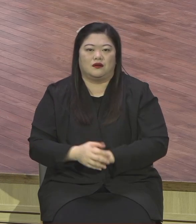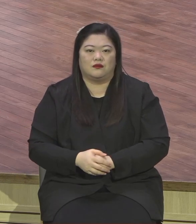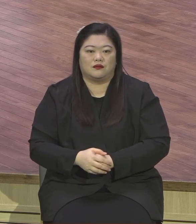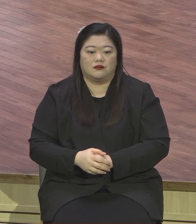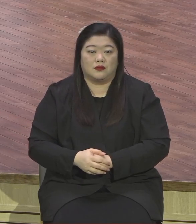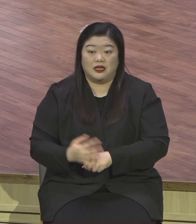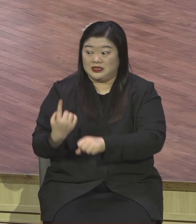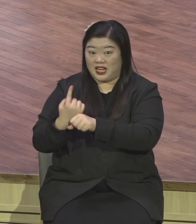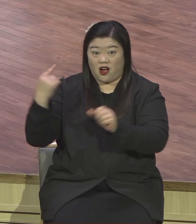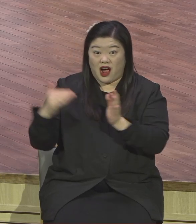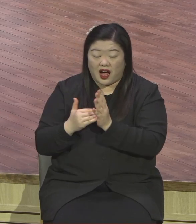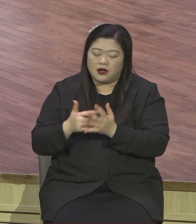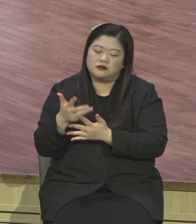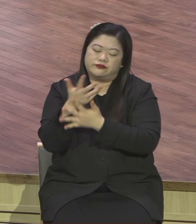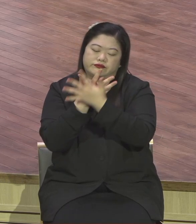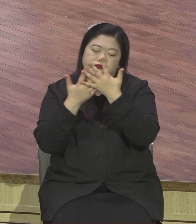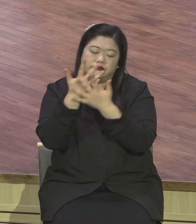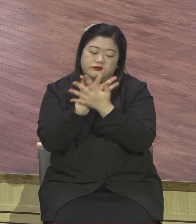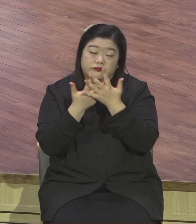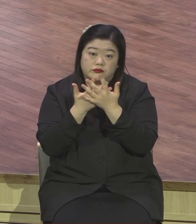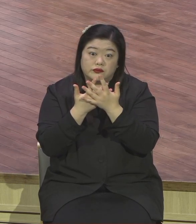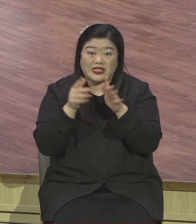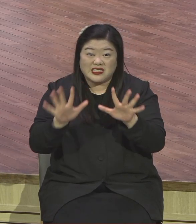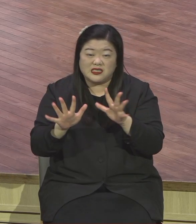상황 속에 우리가 지금 처해 있다.